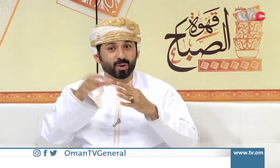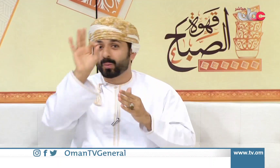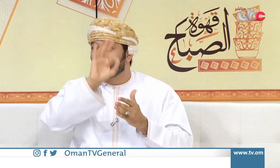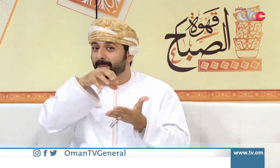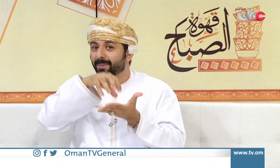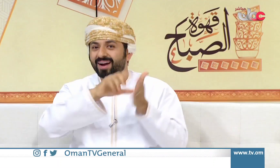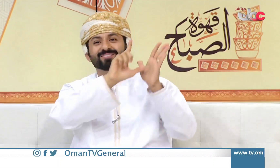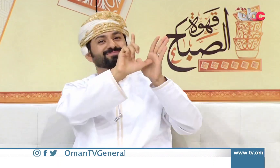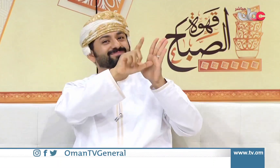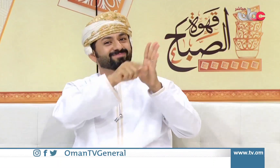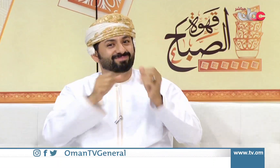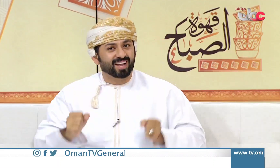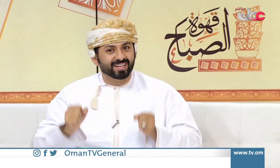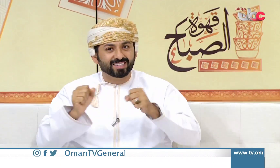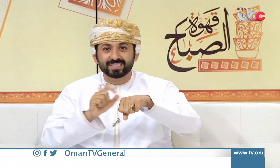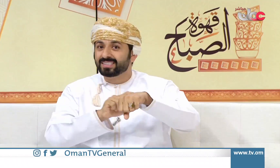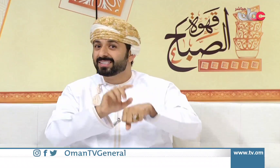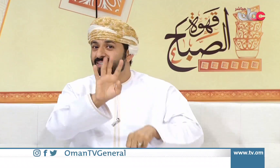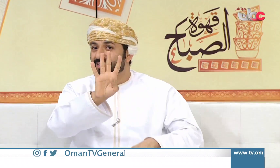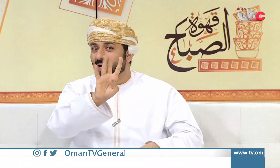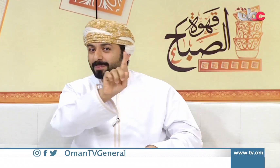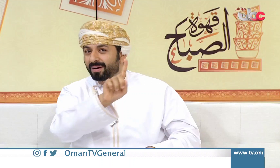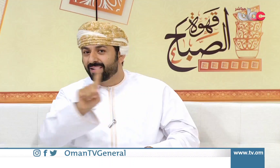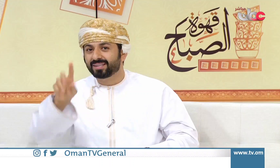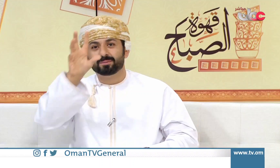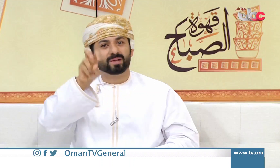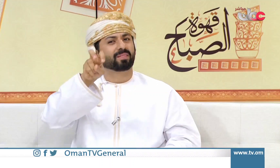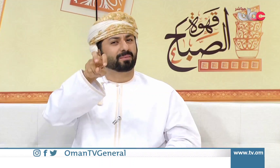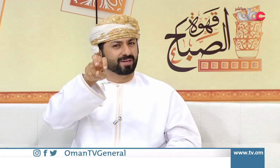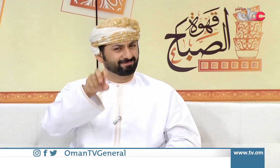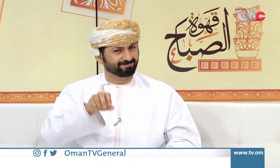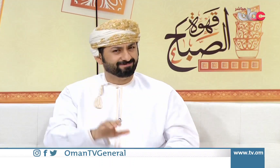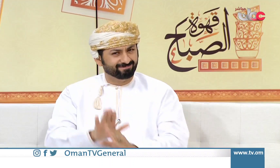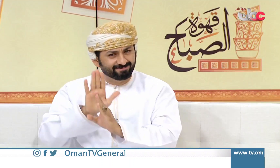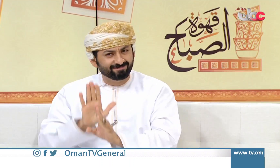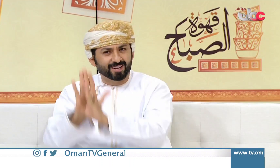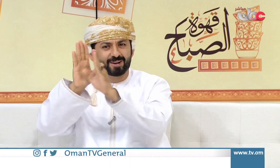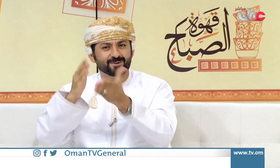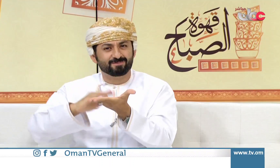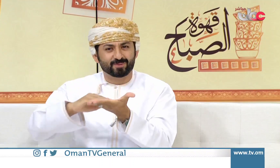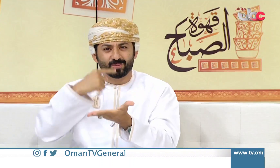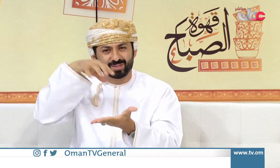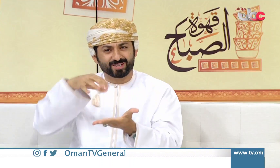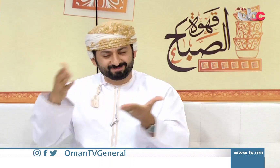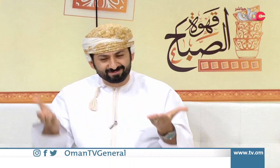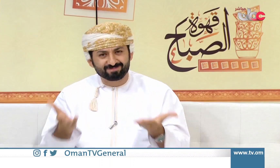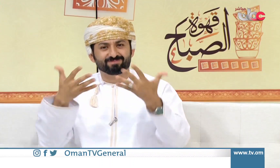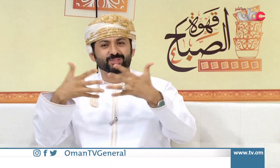وزارة الرياضة والتراث الشباب طبعاً رح يكون من الساعة أربع للساعة ثمانية إن شاء الله وطبعاً رح يكون فيه